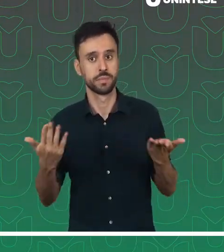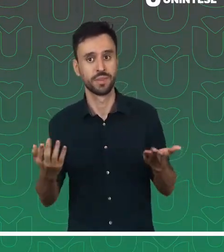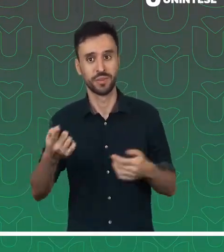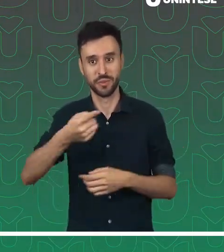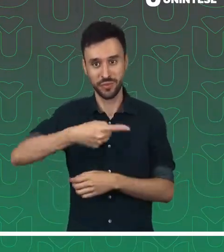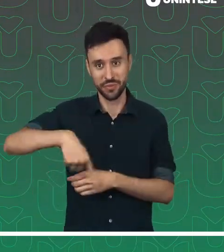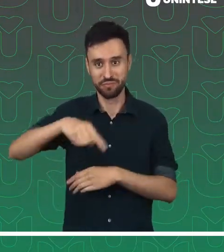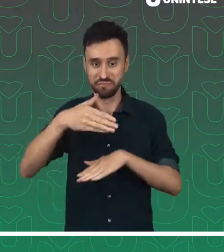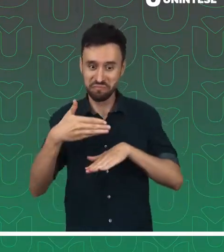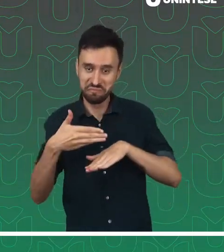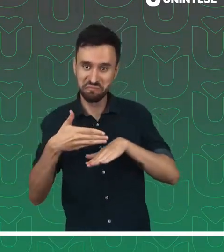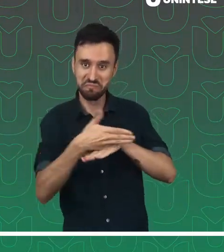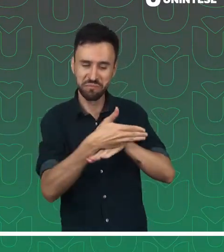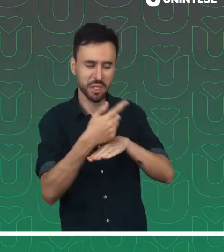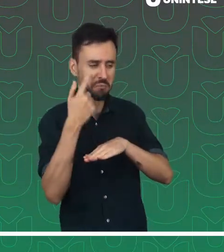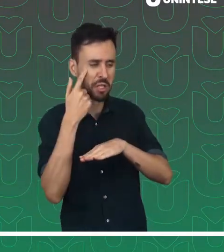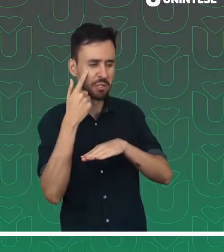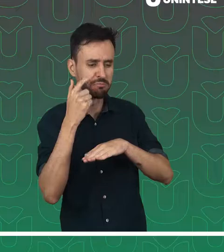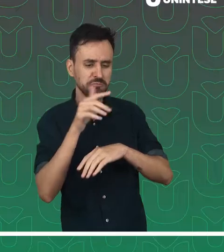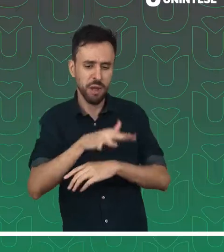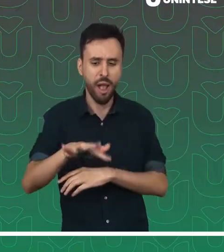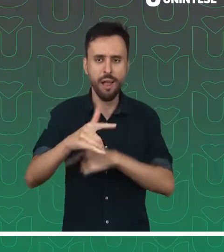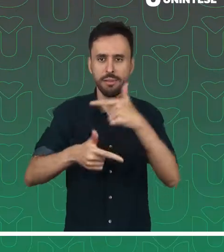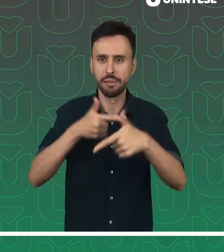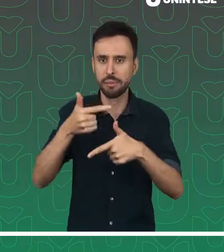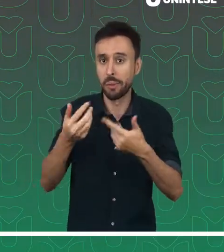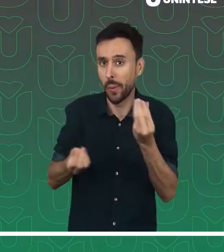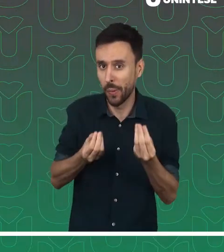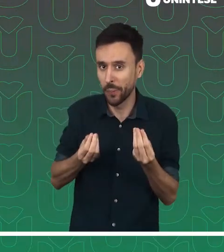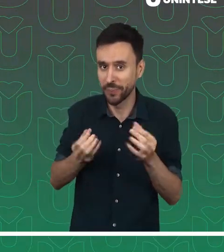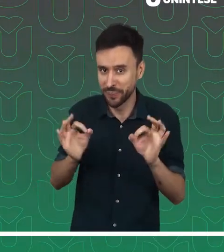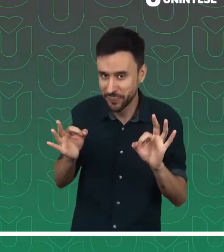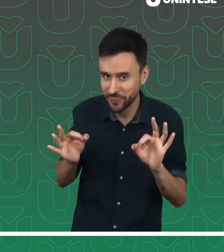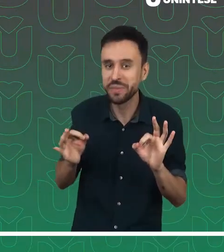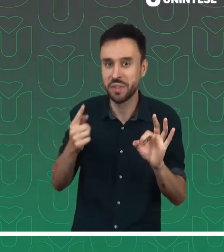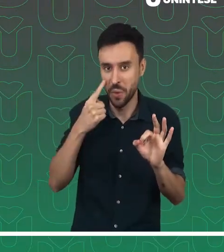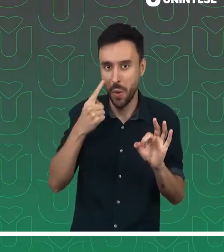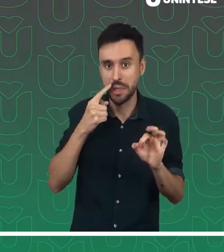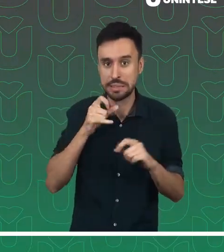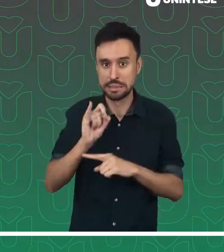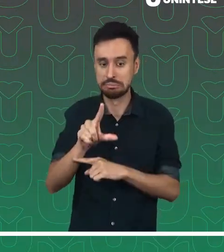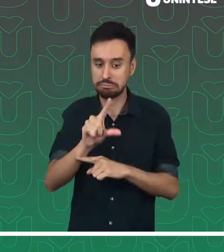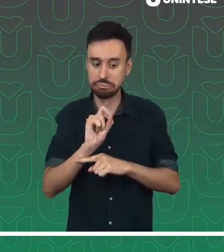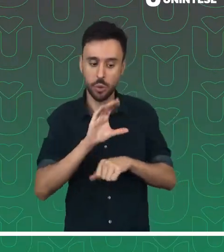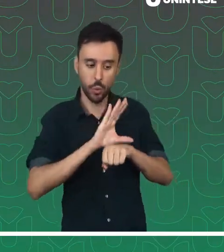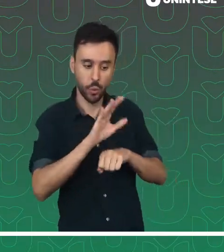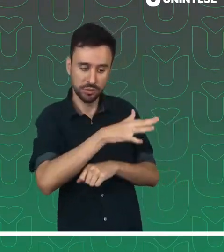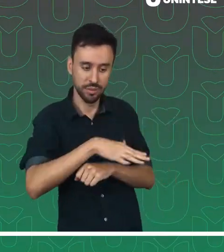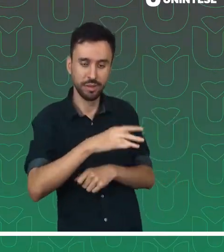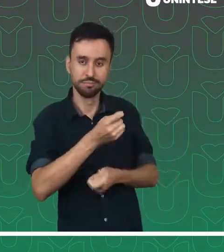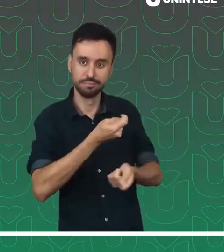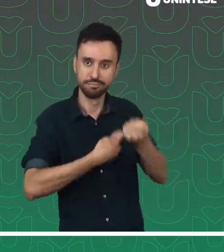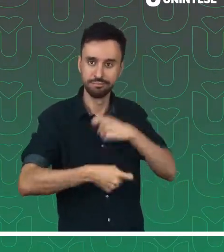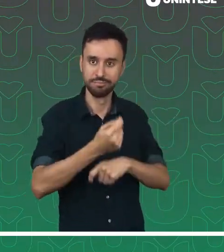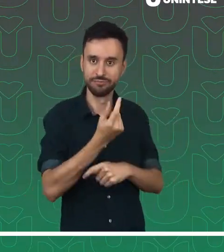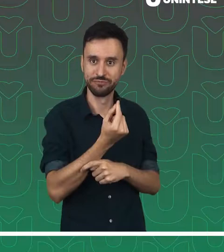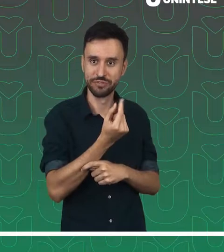faculdade pensando no mercado de trabalho, certo? Quem escolhe o curso de Gestão Financeira tem uma vantagem de estar